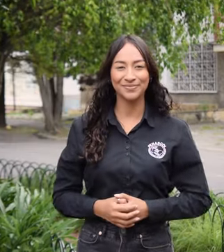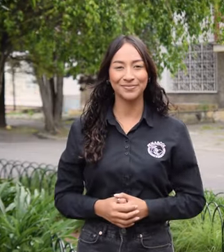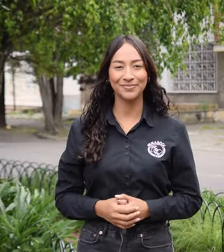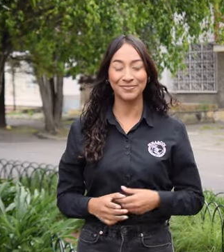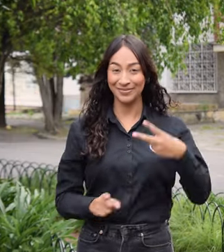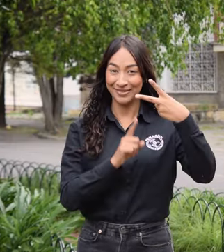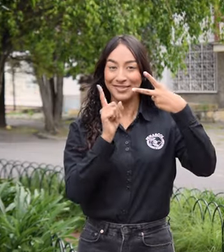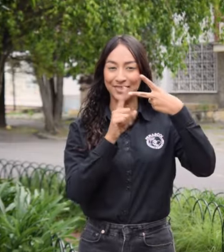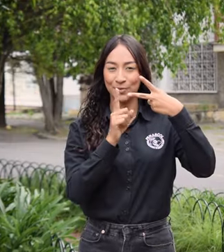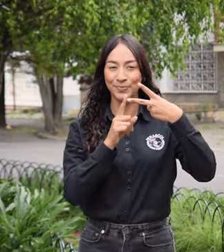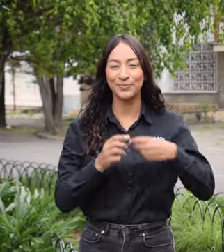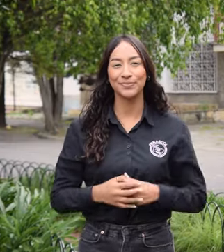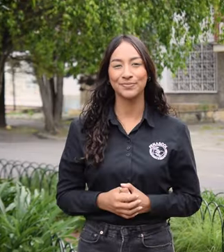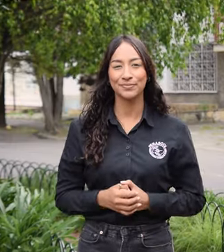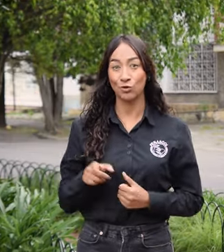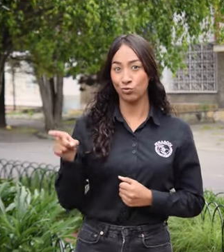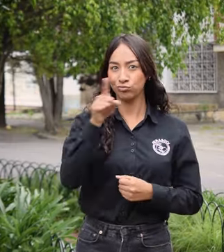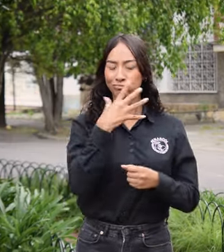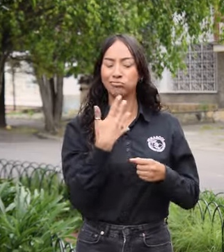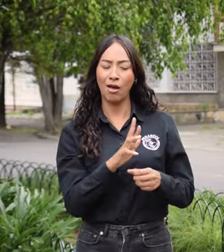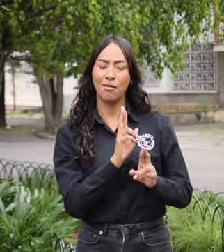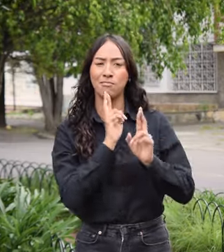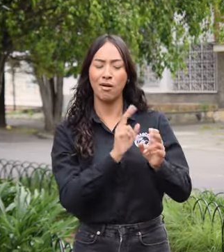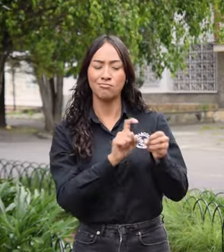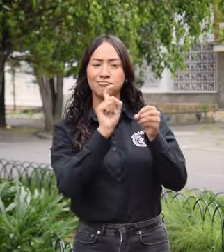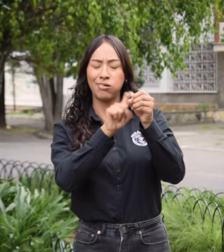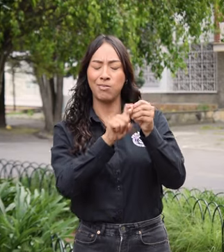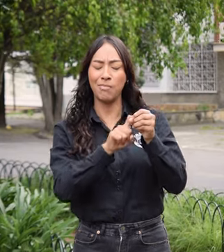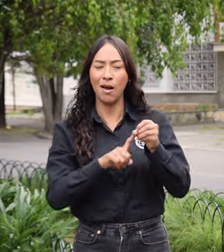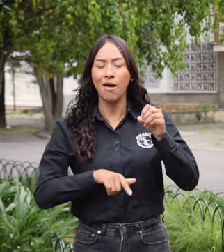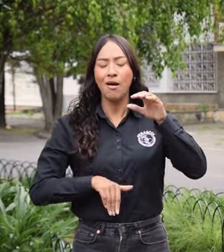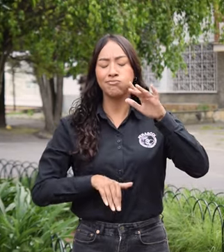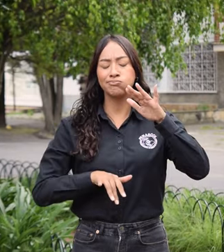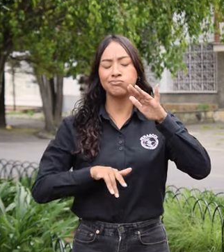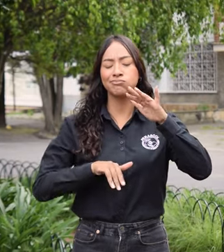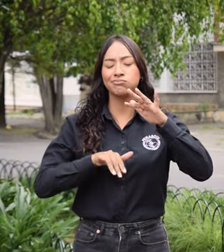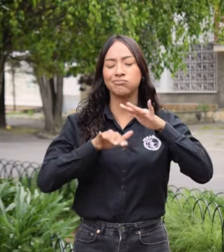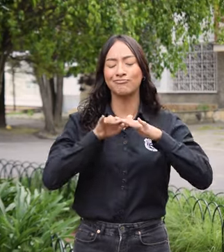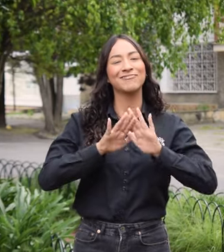2. El cupo es limitado, entonces al llenar cupo cerramos inscripciones.